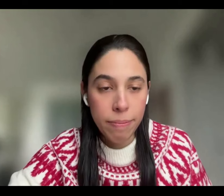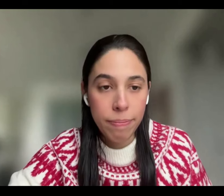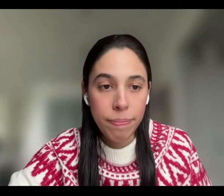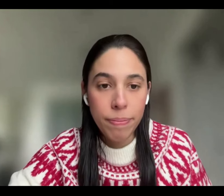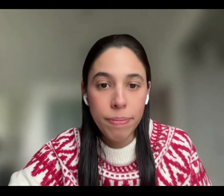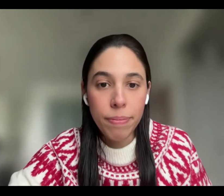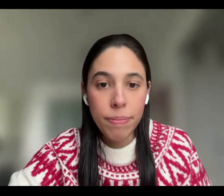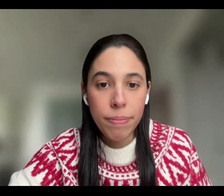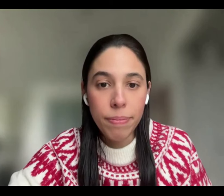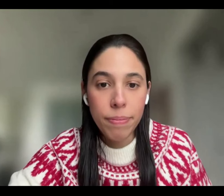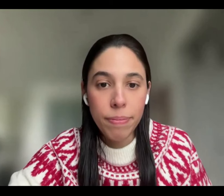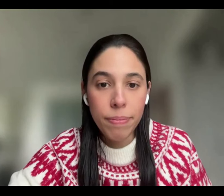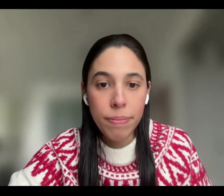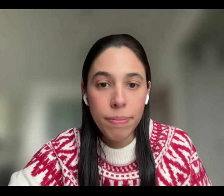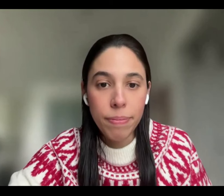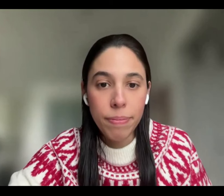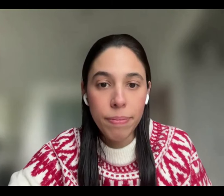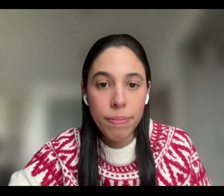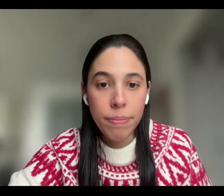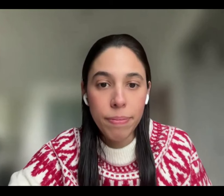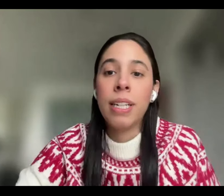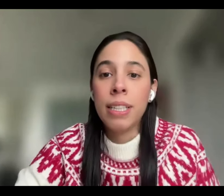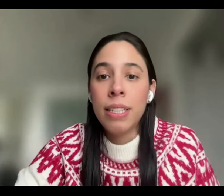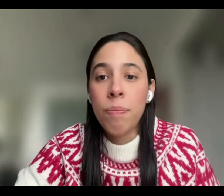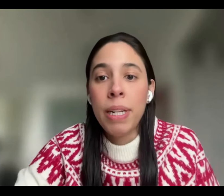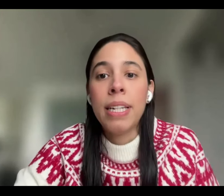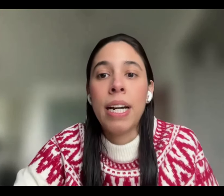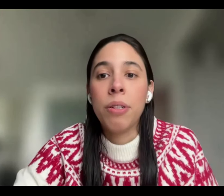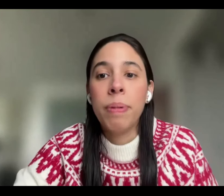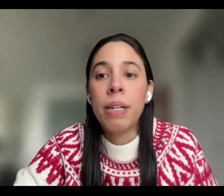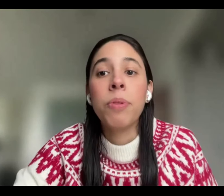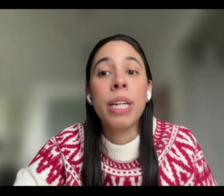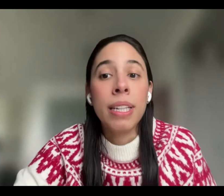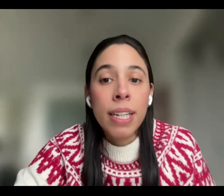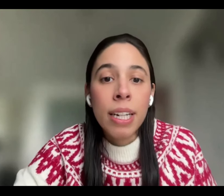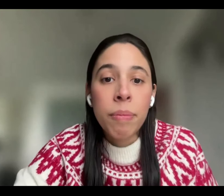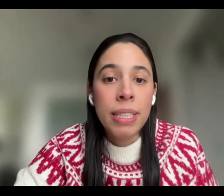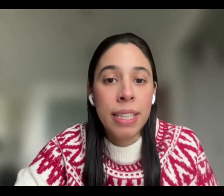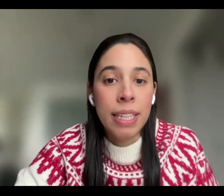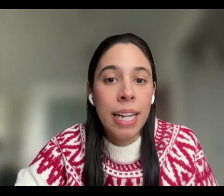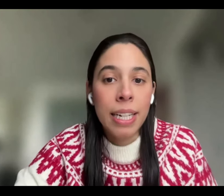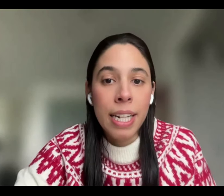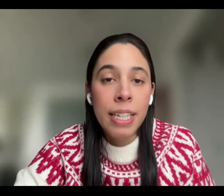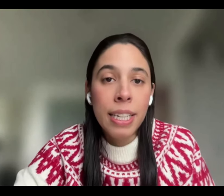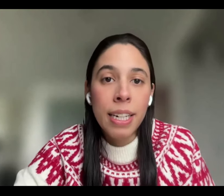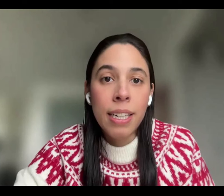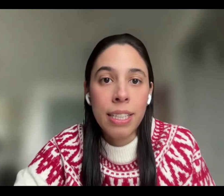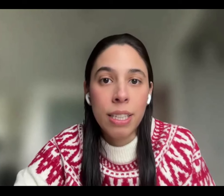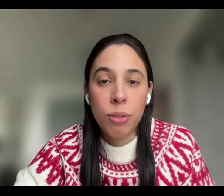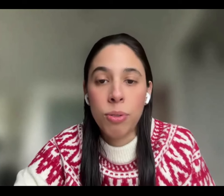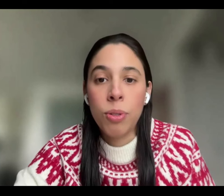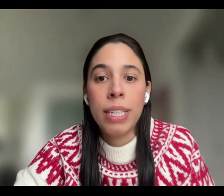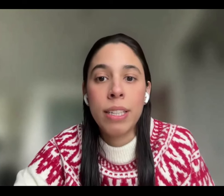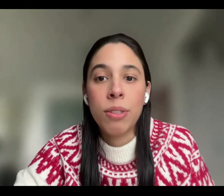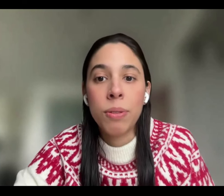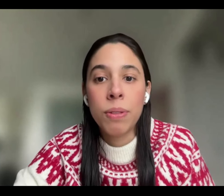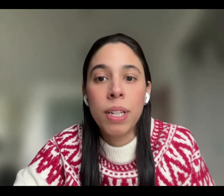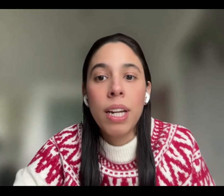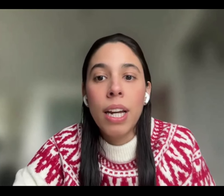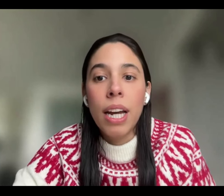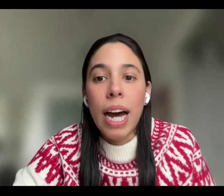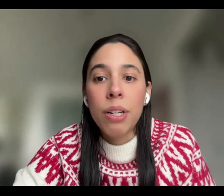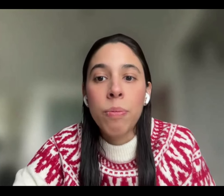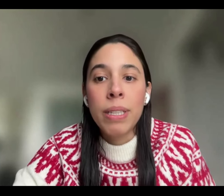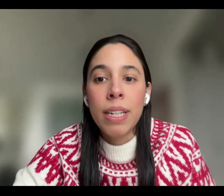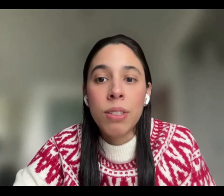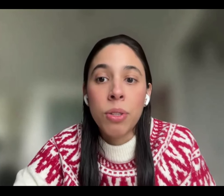y lugar. Sin embargo, el Comité Interdisciplinario para Morir Dignamente de la Clínica rechazó su solicitud,